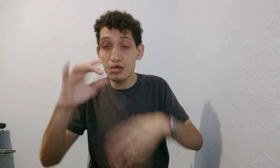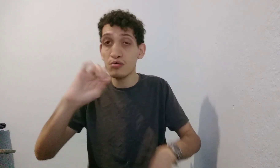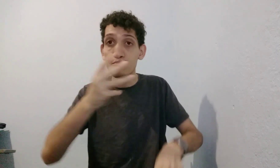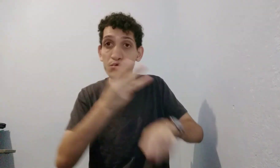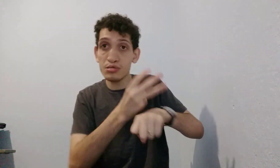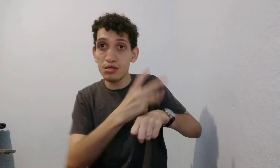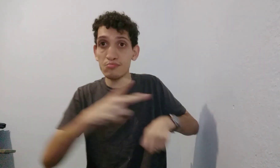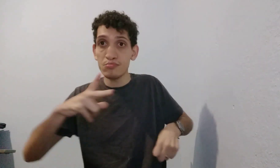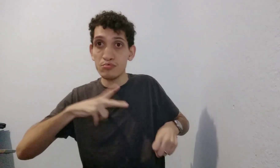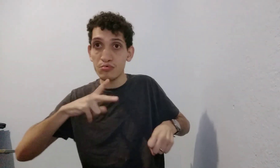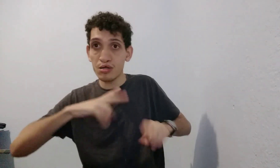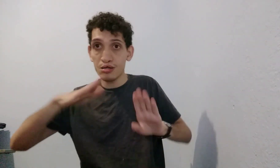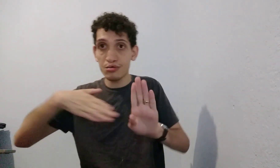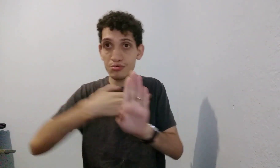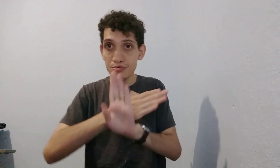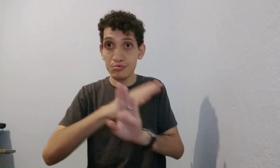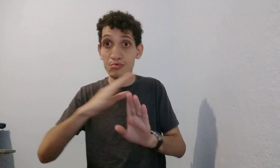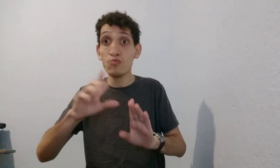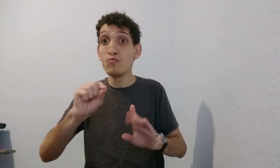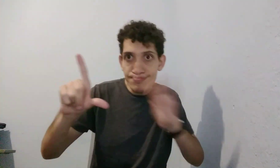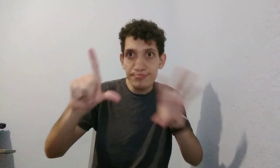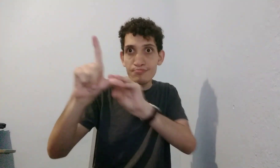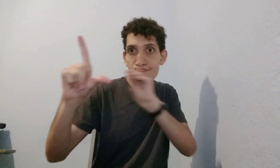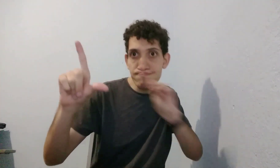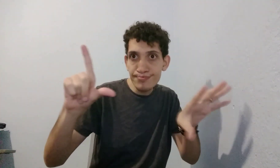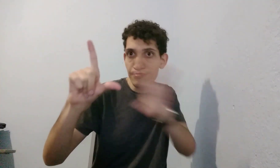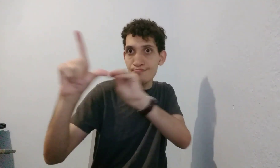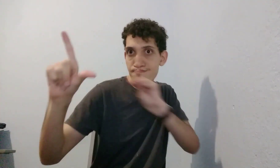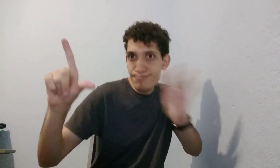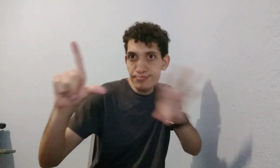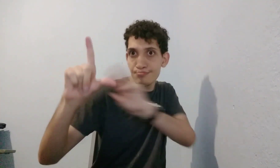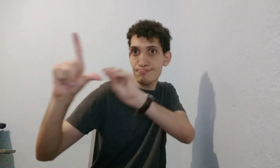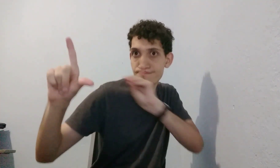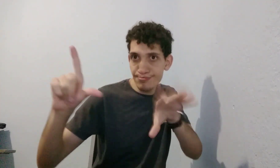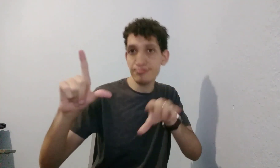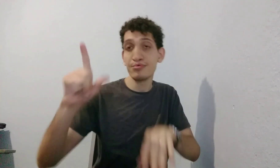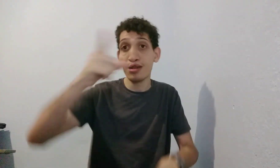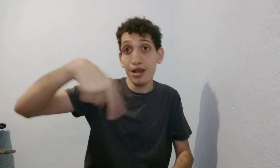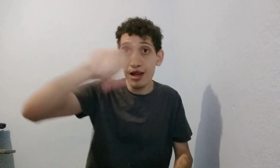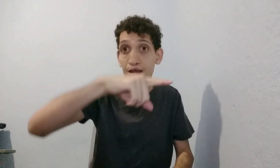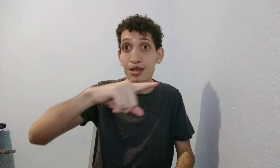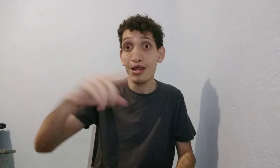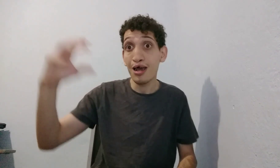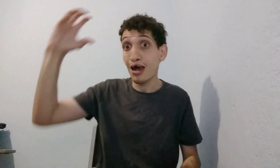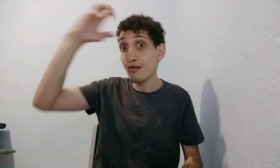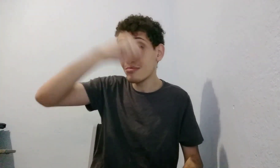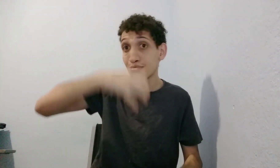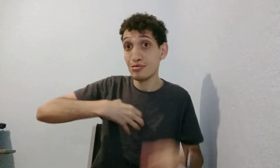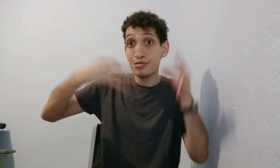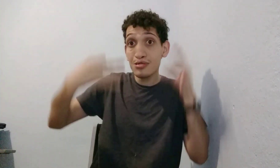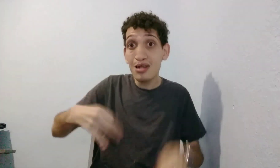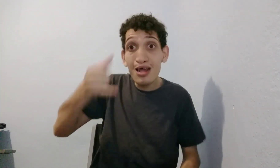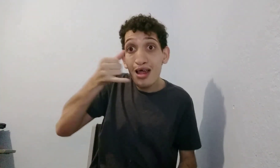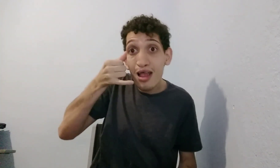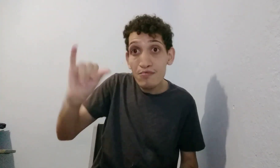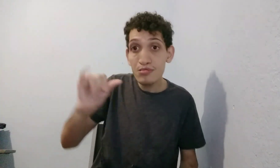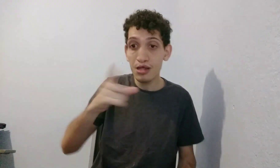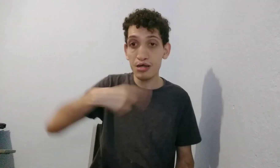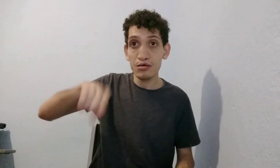Vendo nas redes sociais, no WhatsApp particular em si, é que você compartilha. Sim, para que elas consigam aprender também o que é